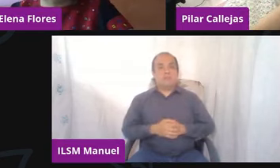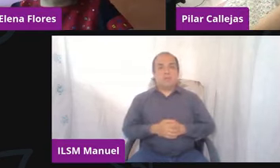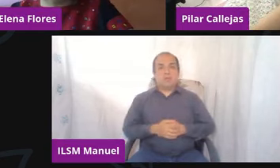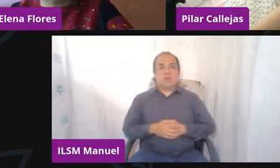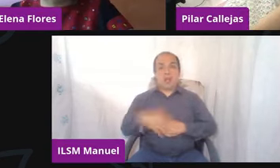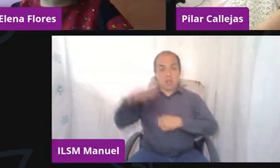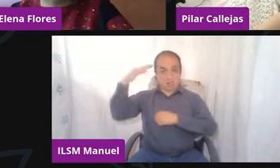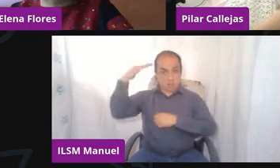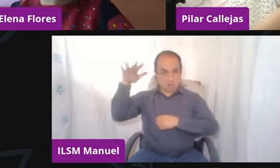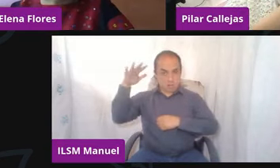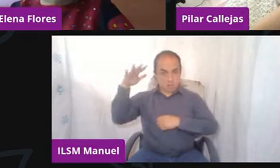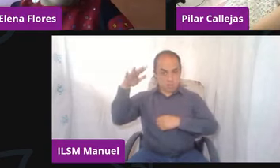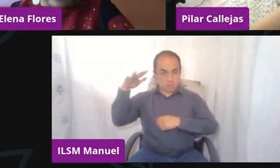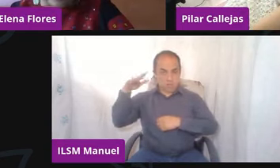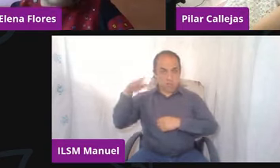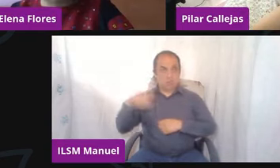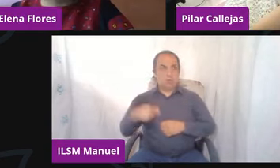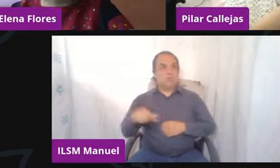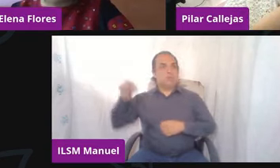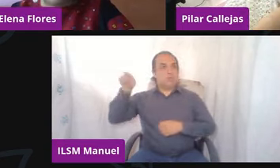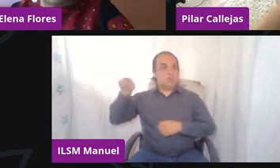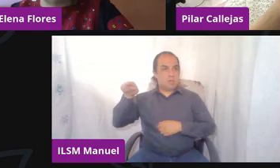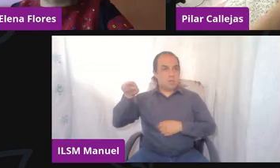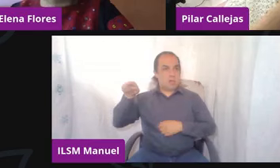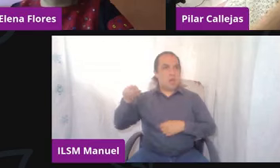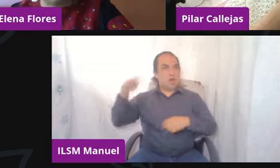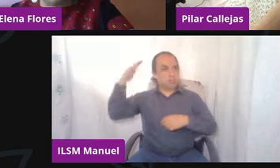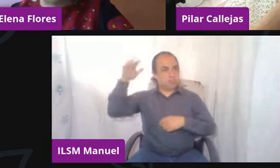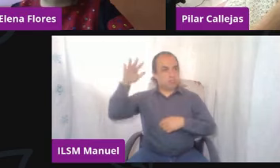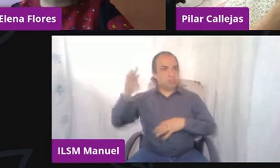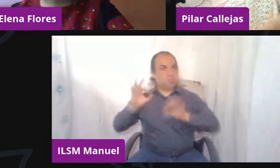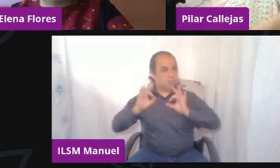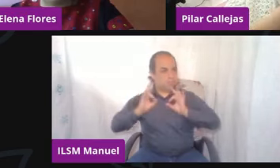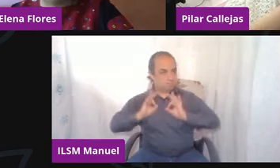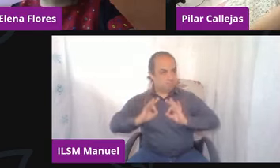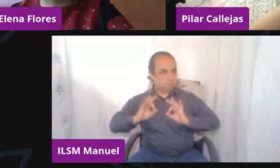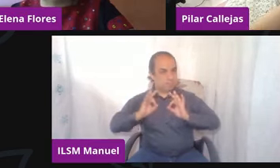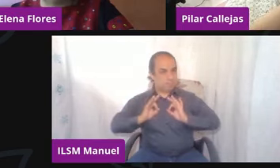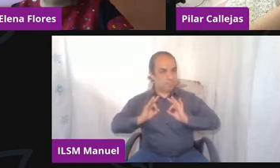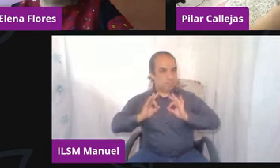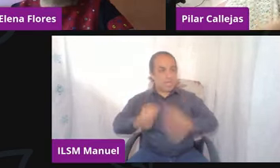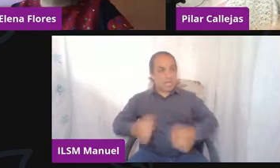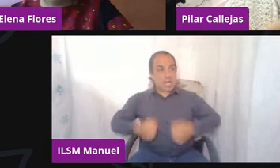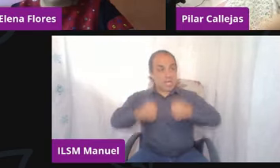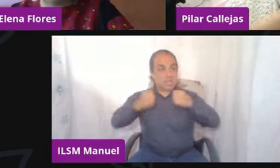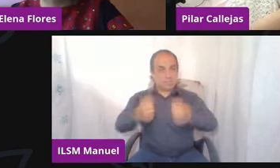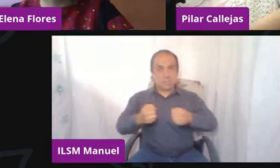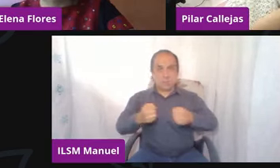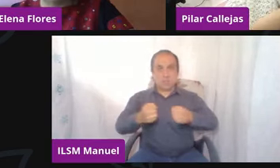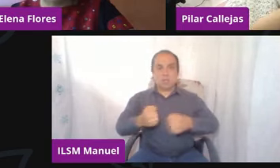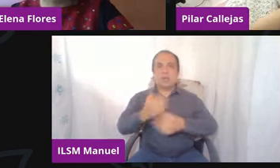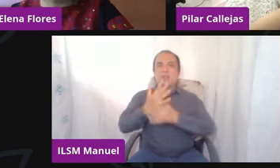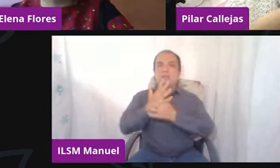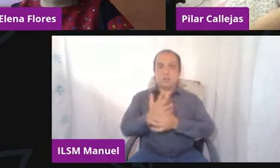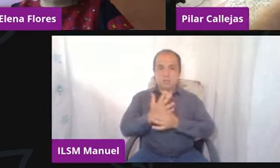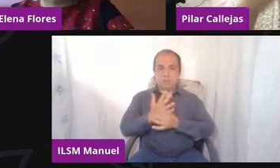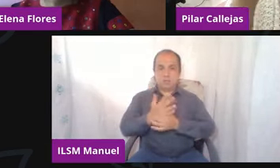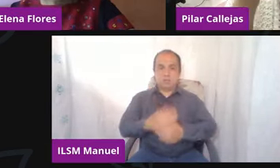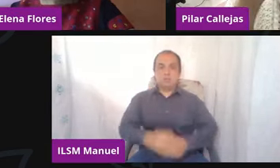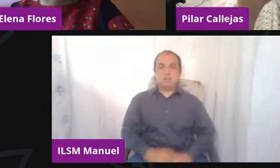adulta esté tranquila, esté segura de lo que va a pasar, segura de lo que esté diciendo,